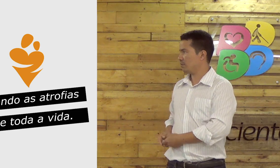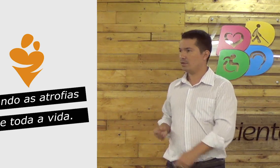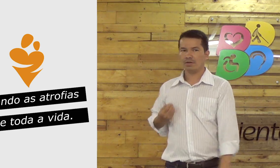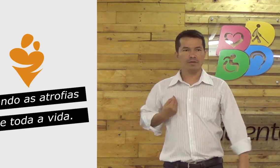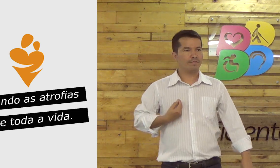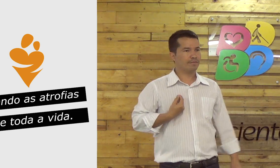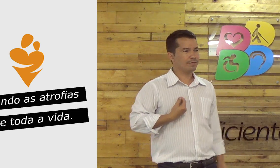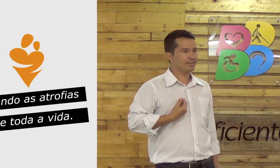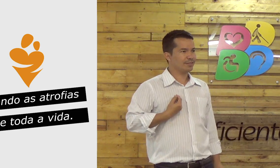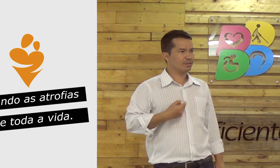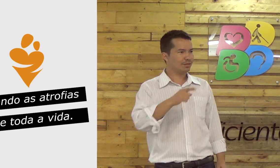a vida.